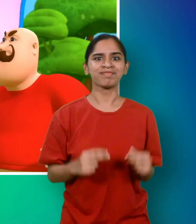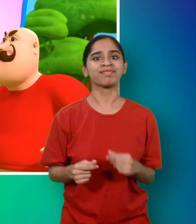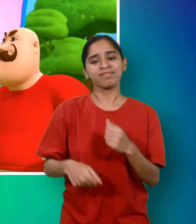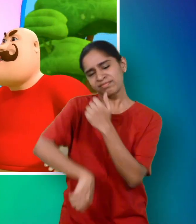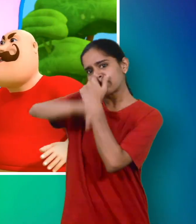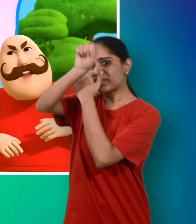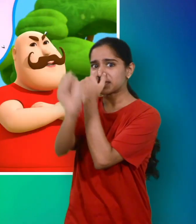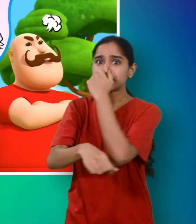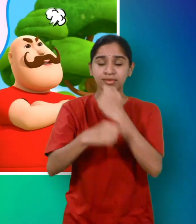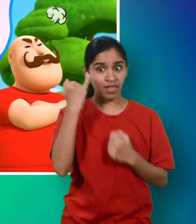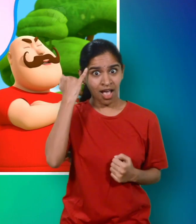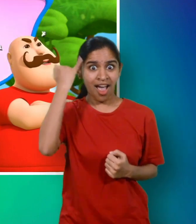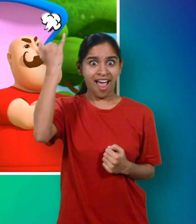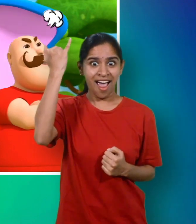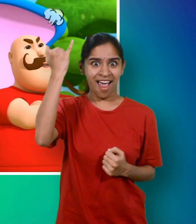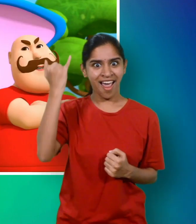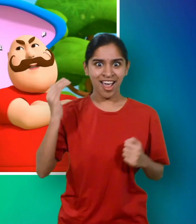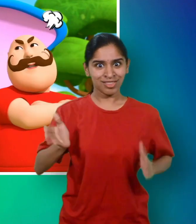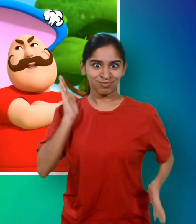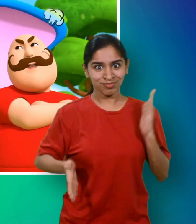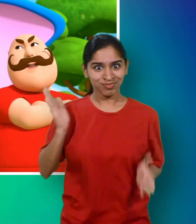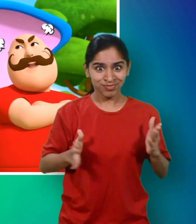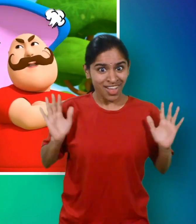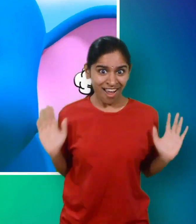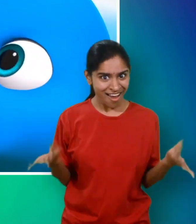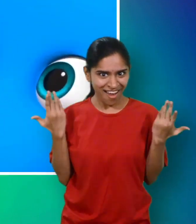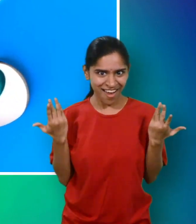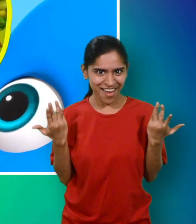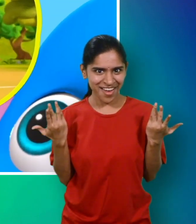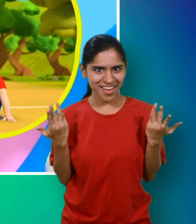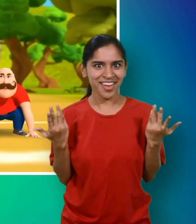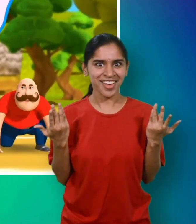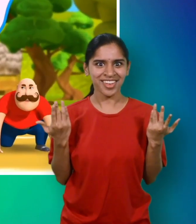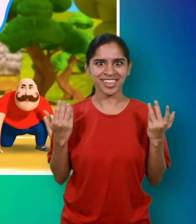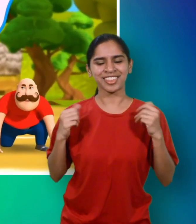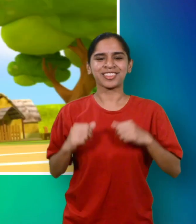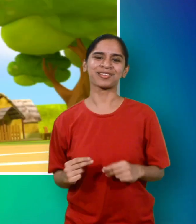हाथी ने तकीब लगाई दोनों को लेर कर दोड़ लगाई